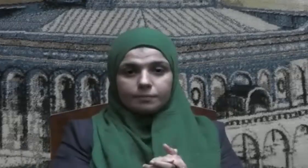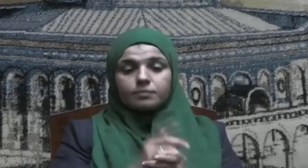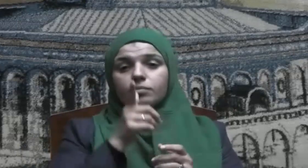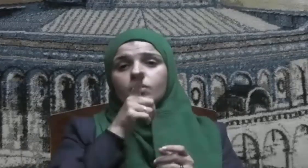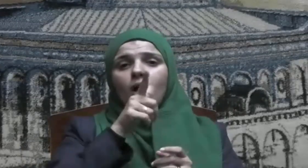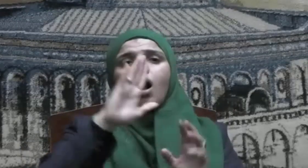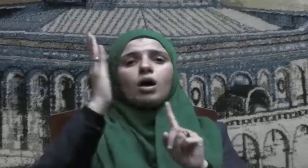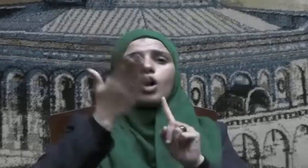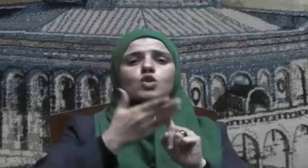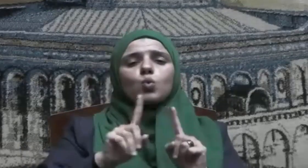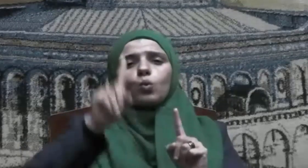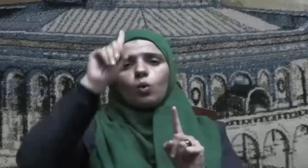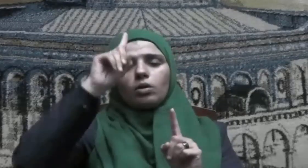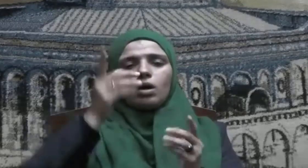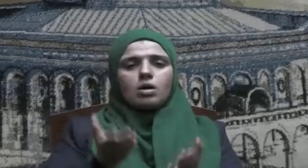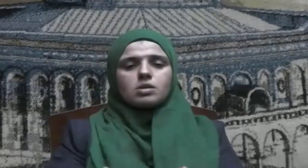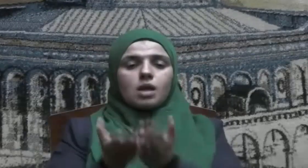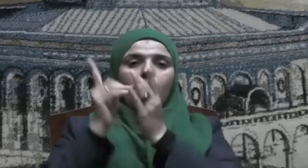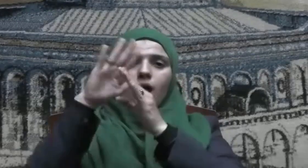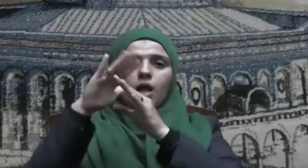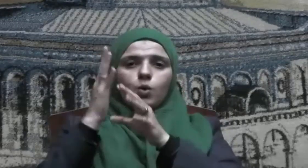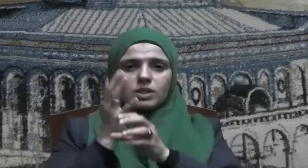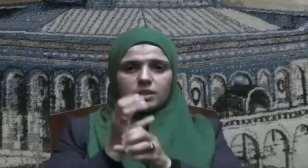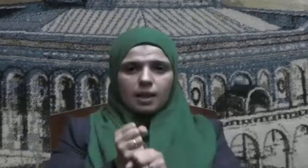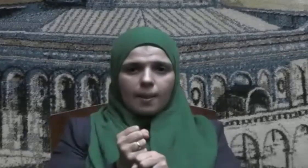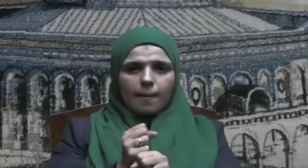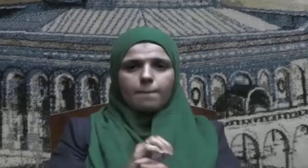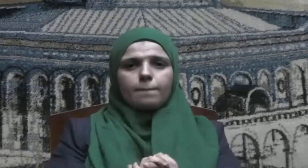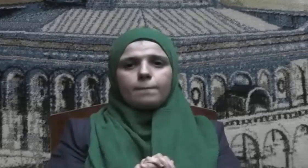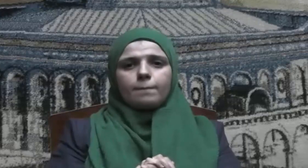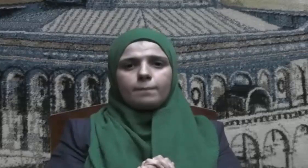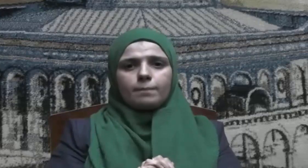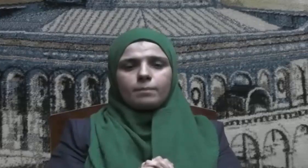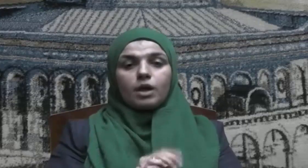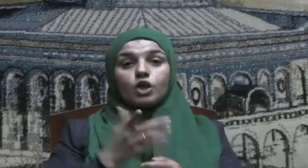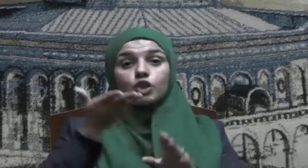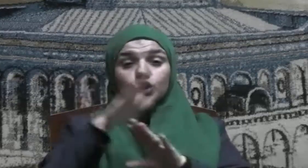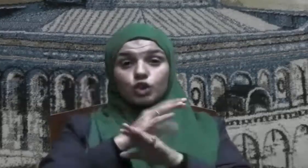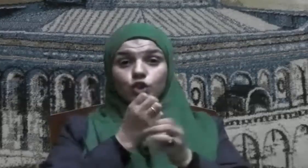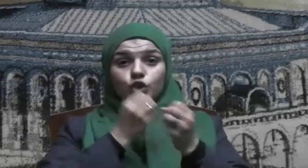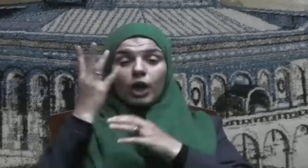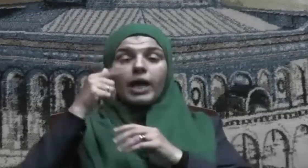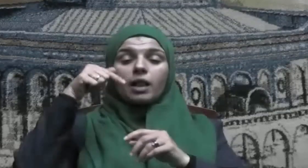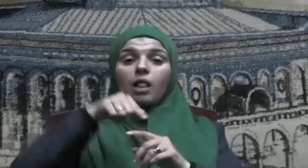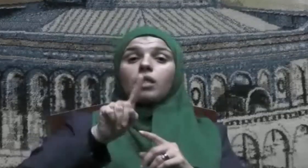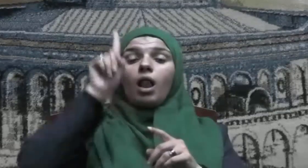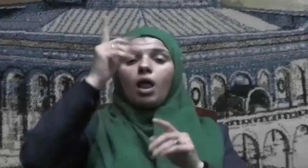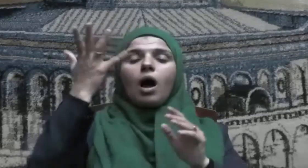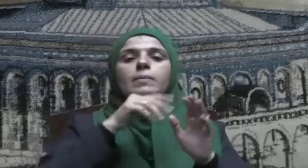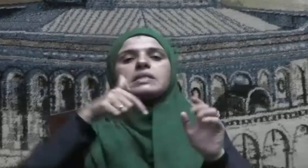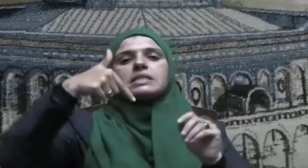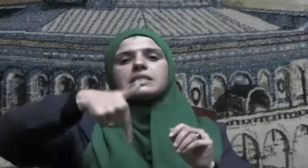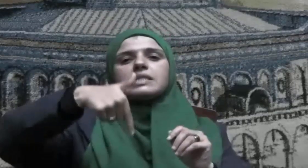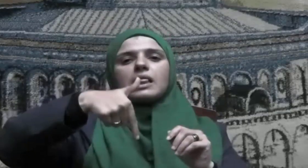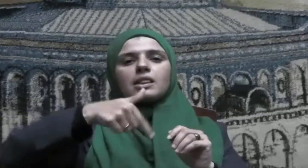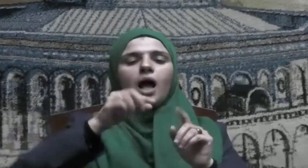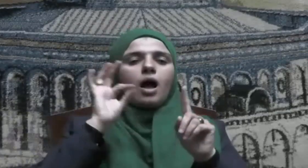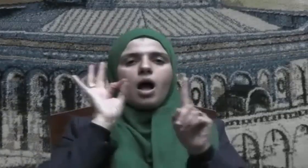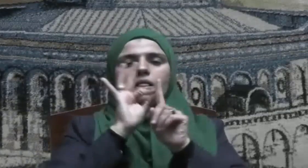رسول الله صلى الله عليه وسلم للشهيد عند الله ست حصار يغفر له